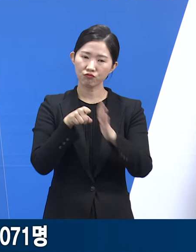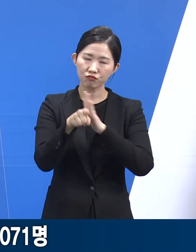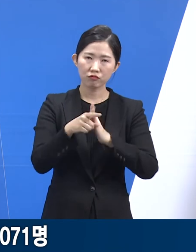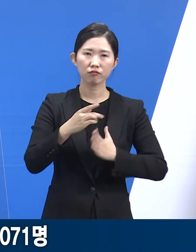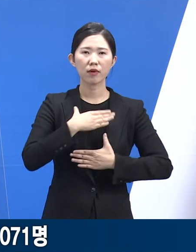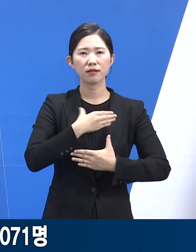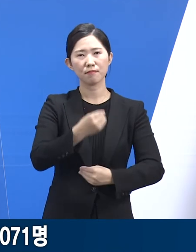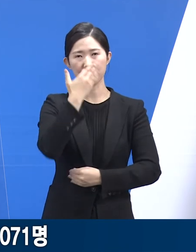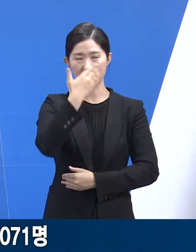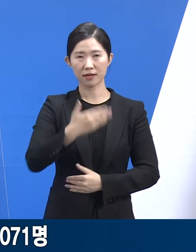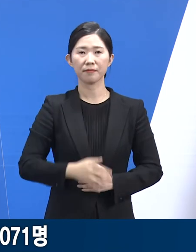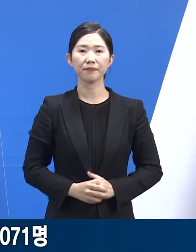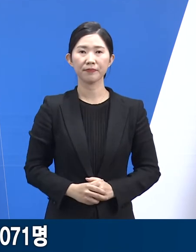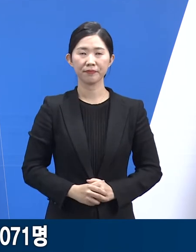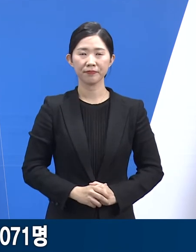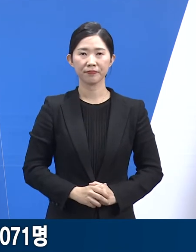있습니다.